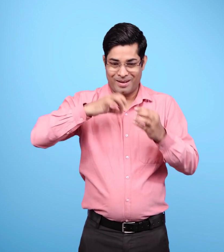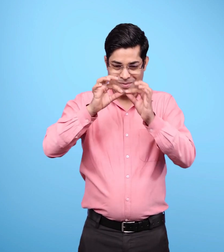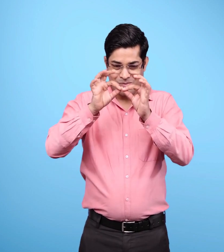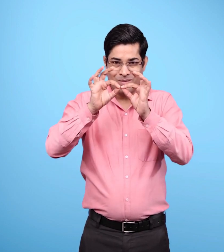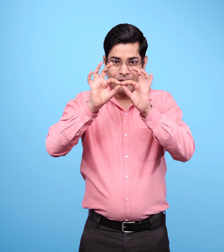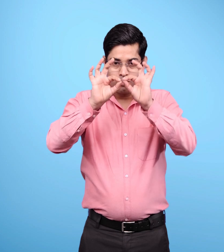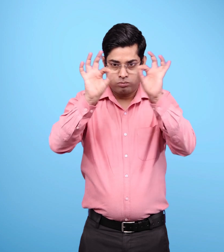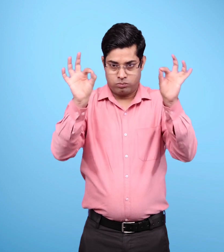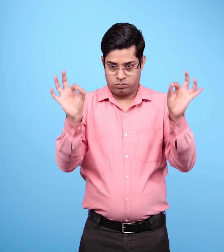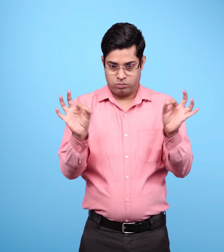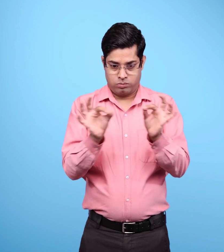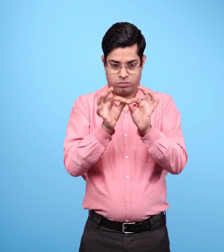एक धागे का चल्ला लीजिए.